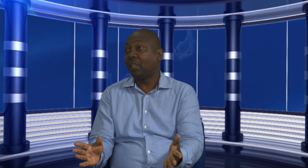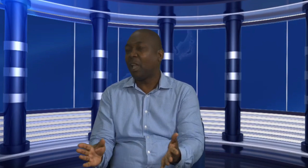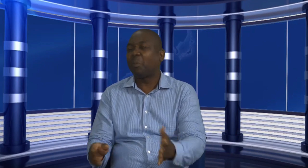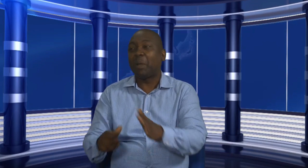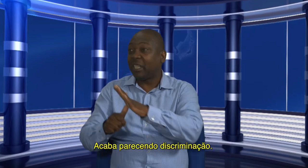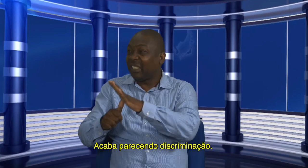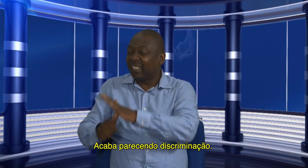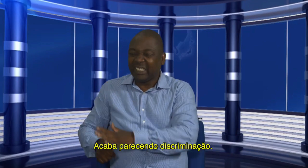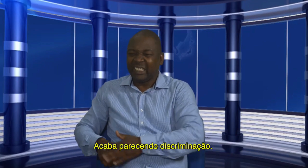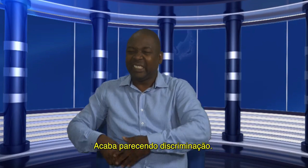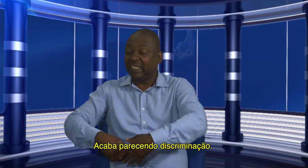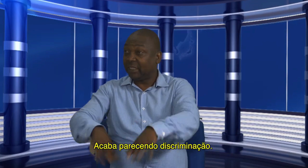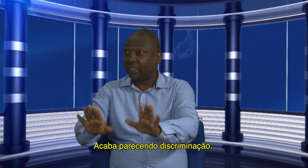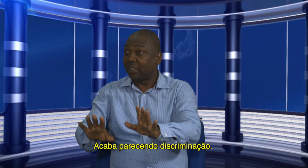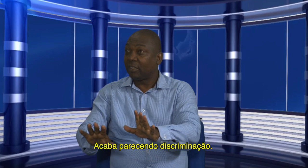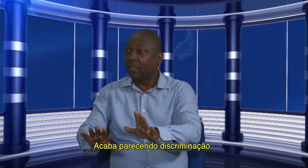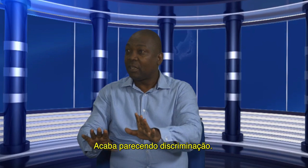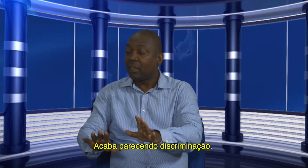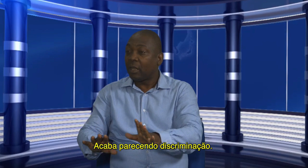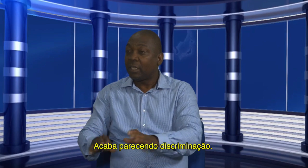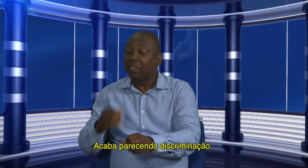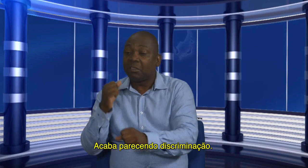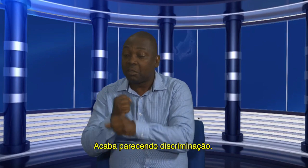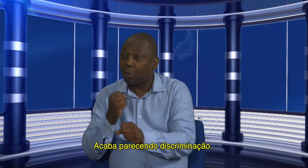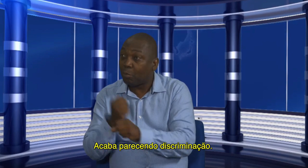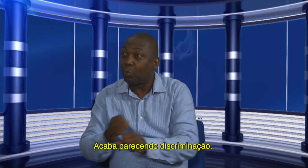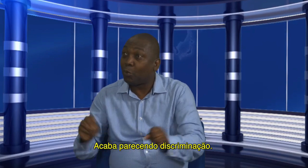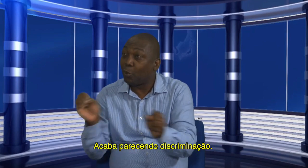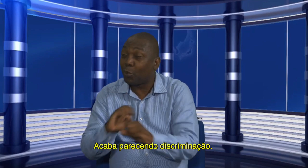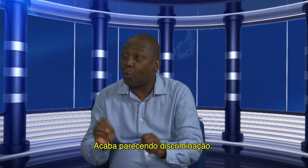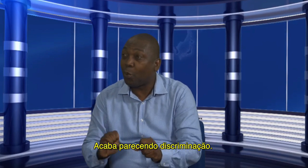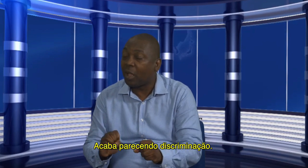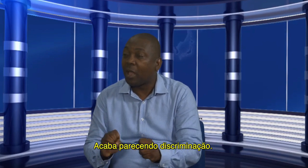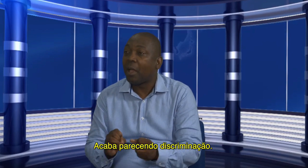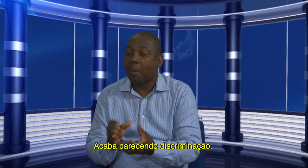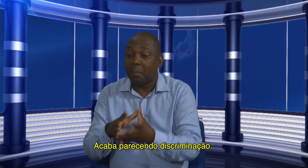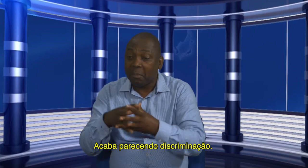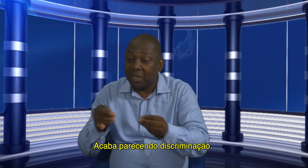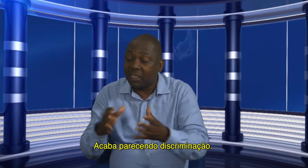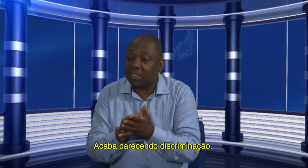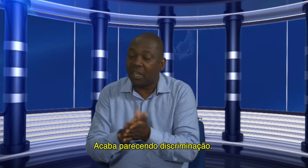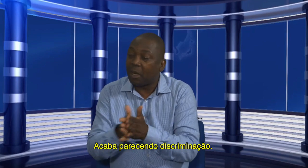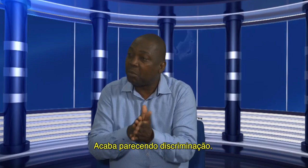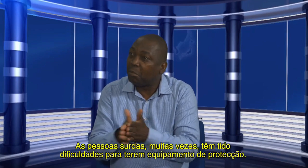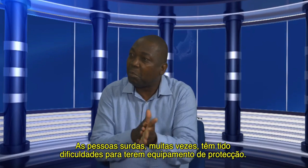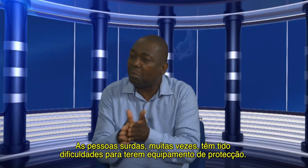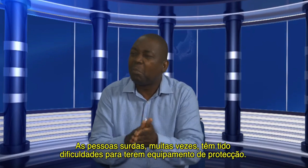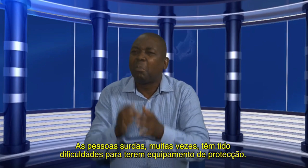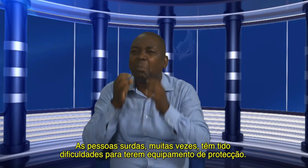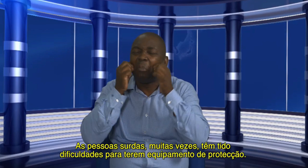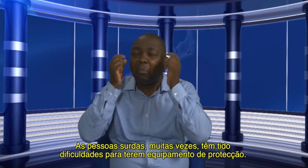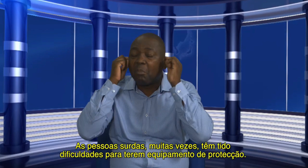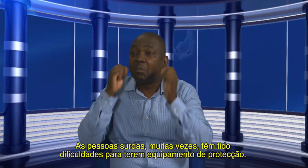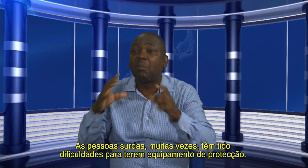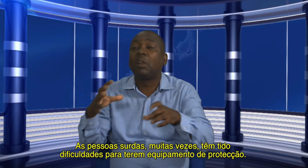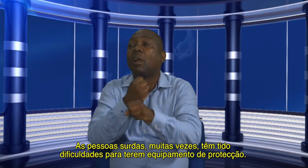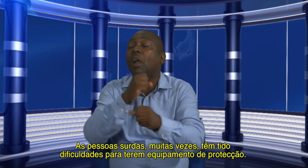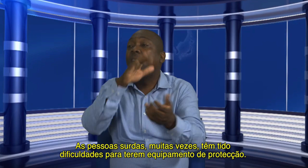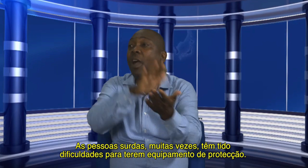E acabam deixando, tipo uma discriminação, pode-se dizer. e não tem